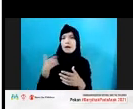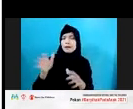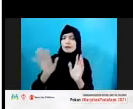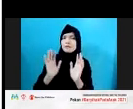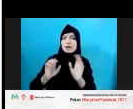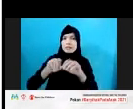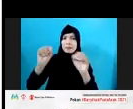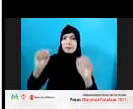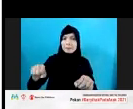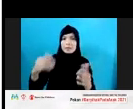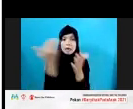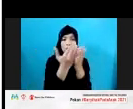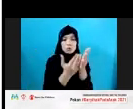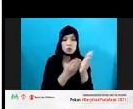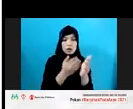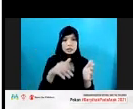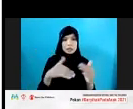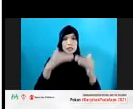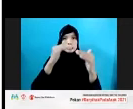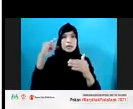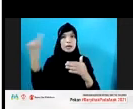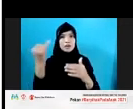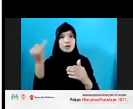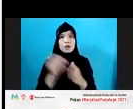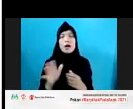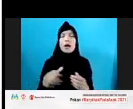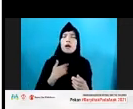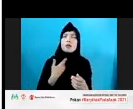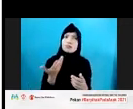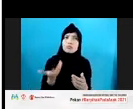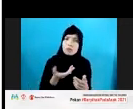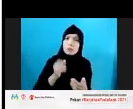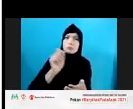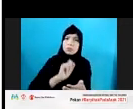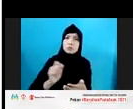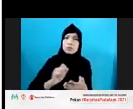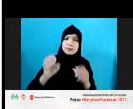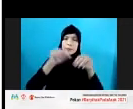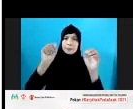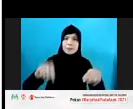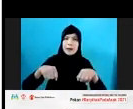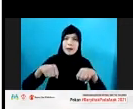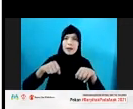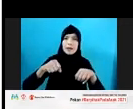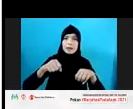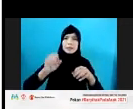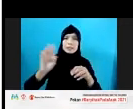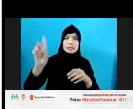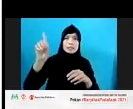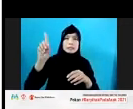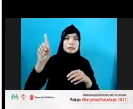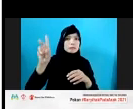aturan di tingkat internasional. Saya sedang menulis tentang kebijakan-kebijakan di tingkat nasional terkait dengan